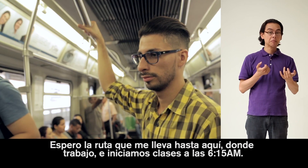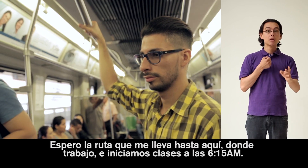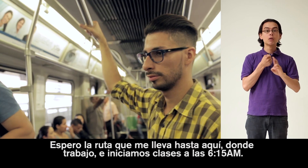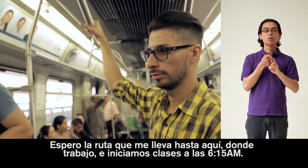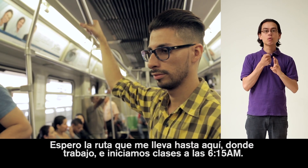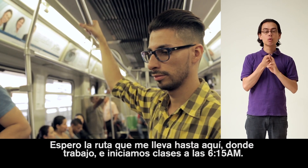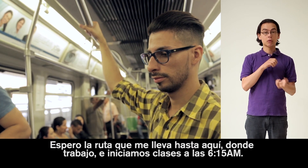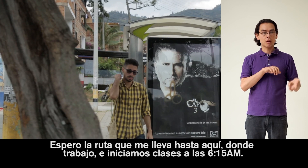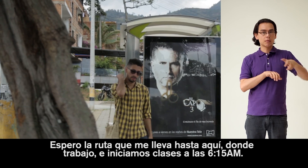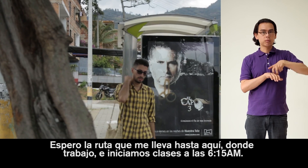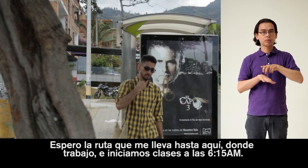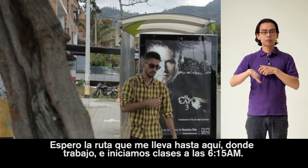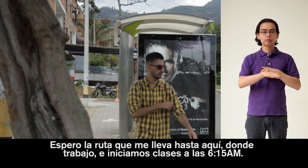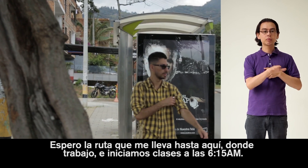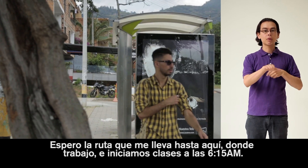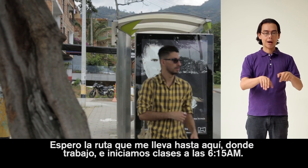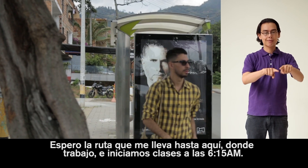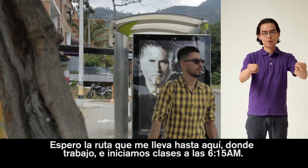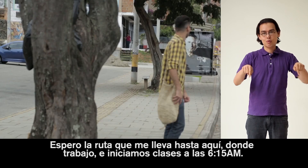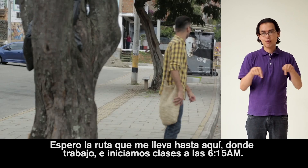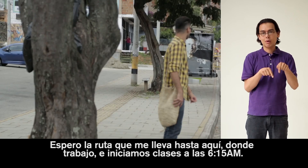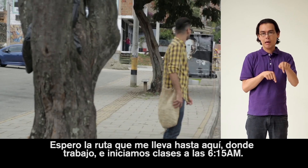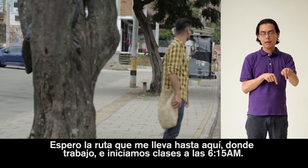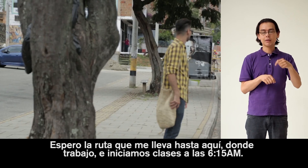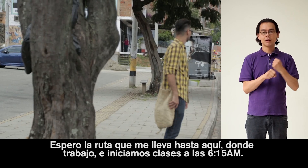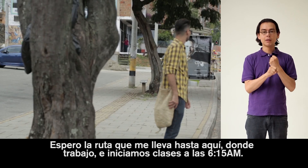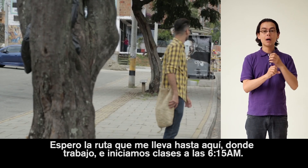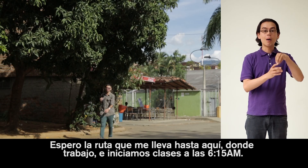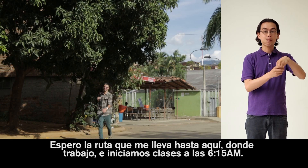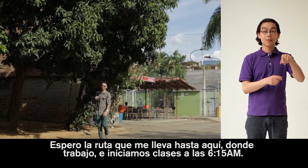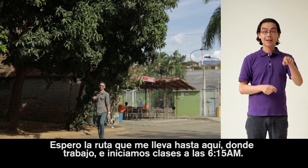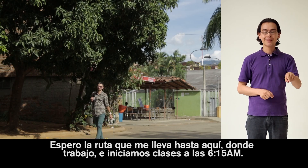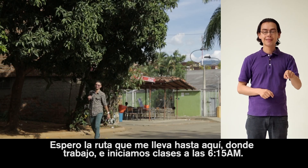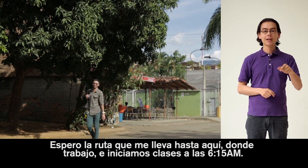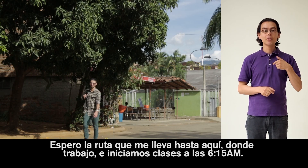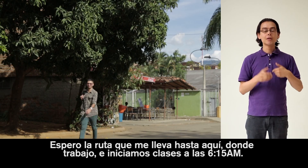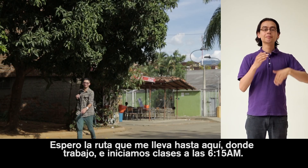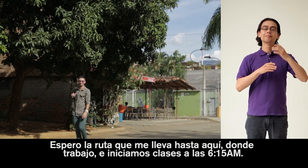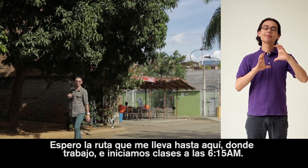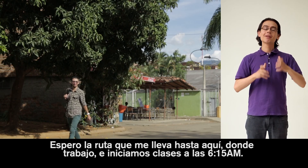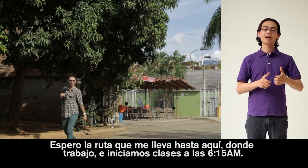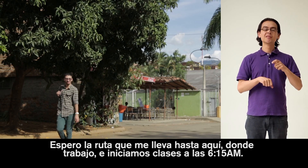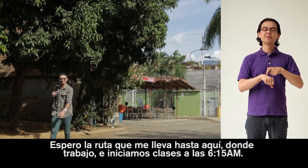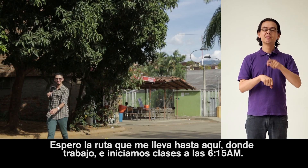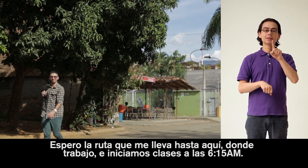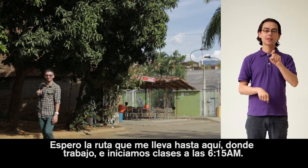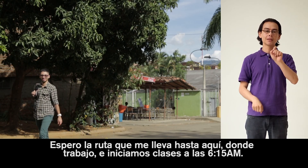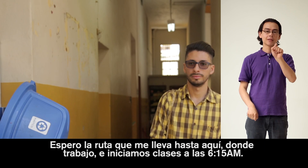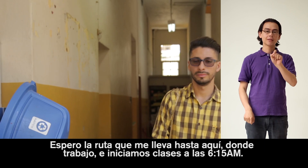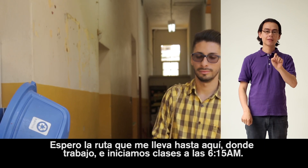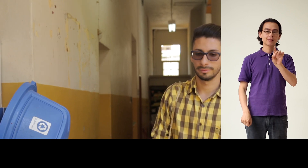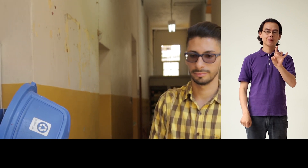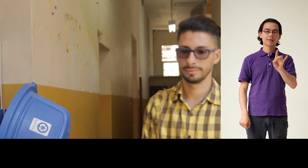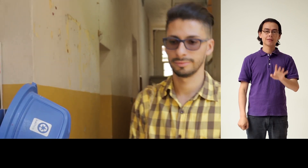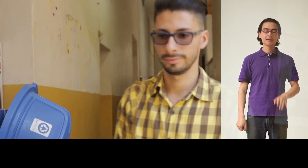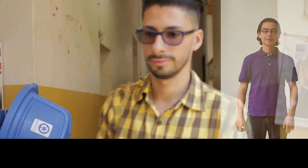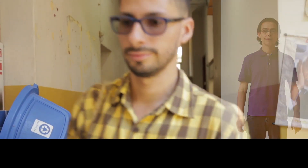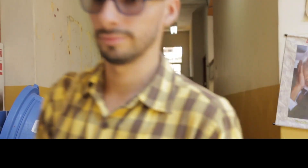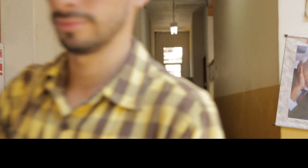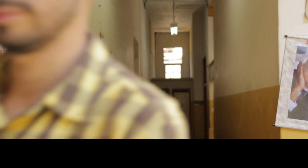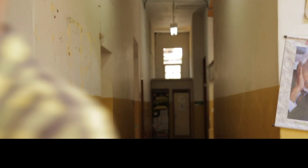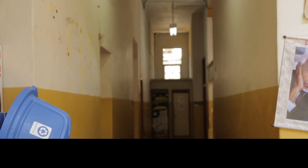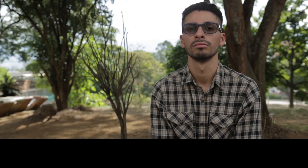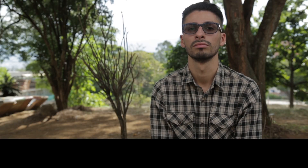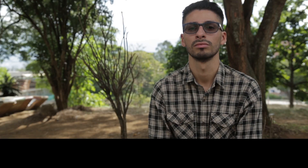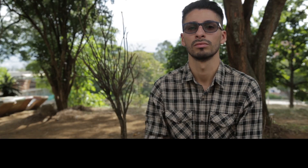Música Espero la ruta que me lleva hasta aquí, el lugar donde trabajo y iniciamos clases a las 6 y cuarto